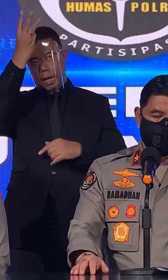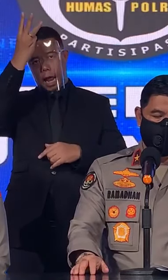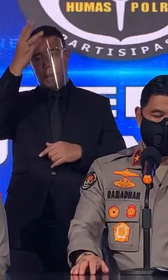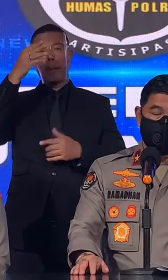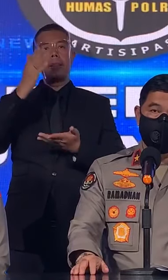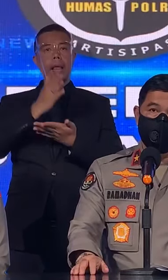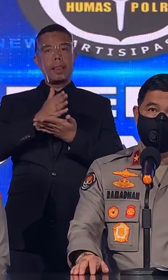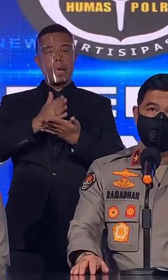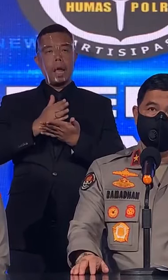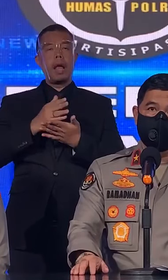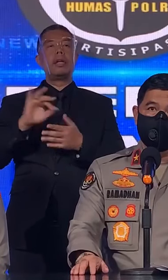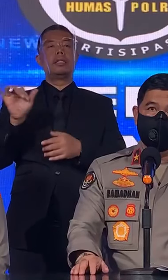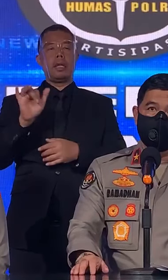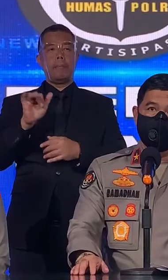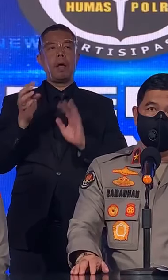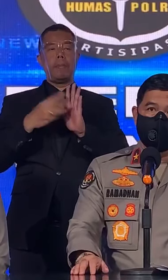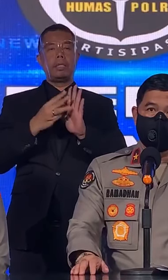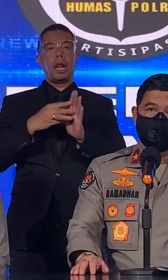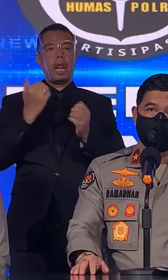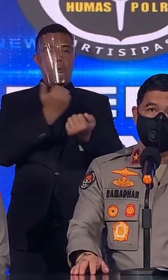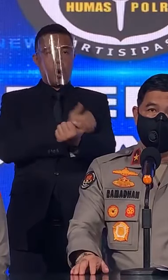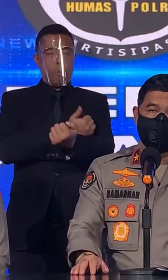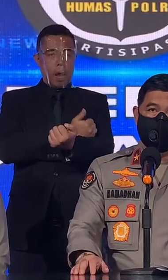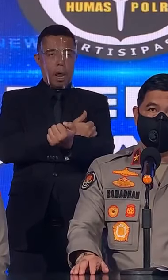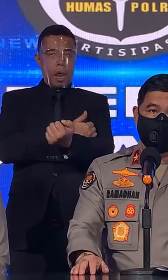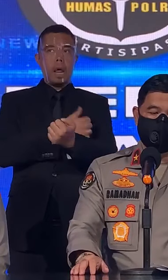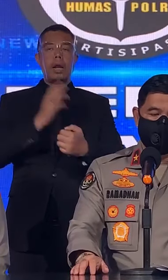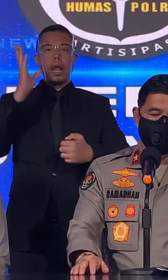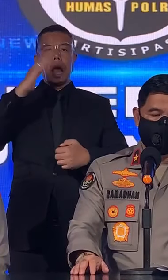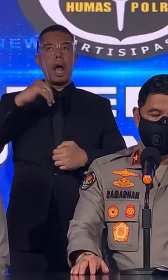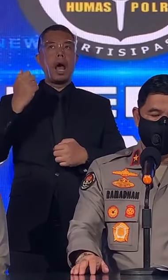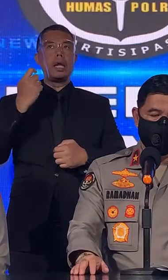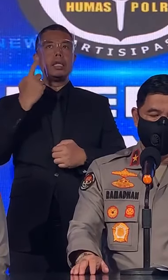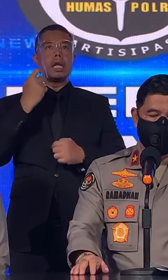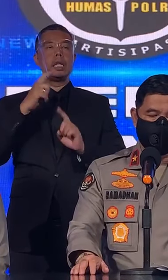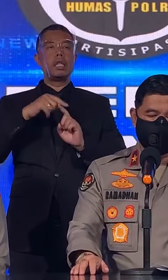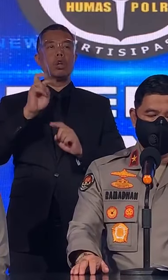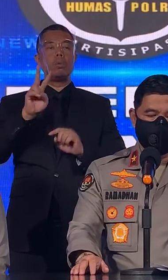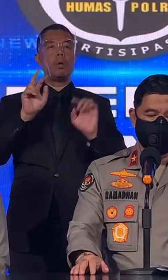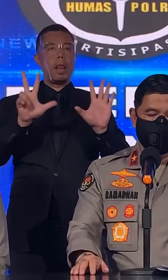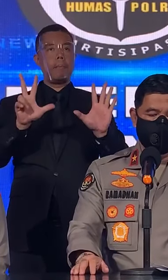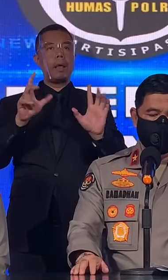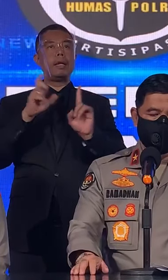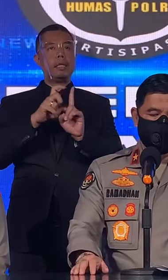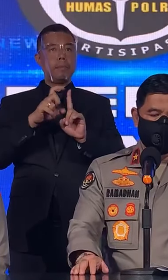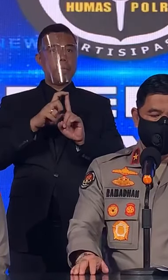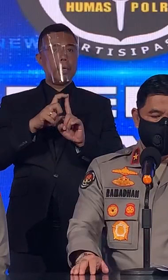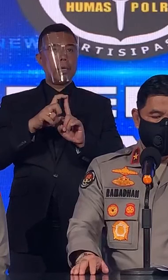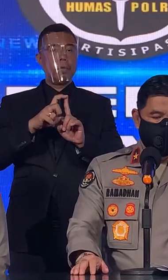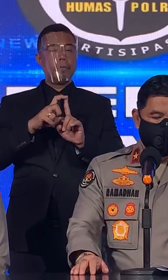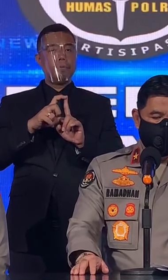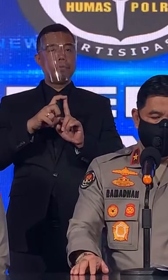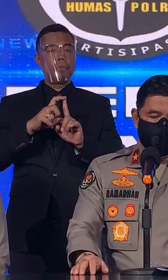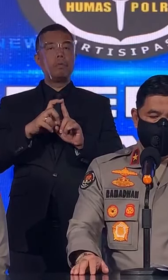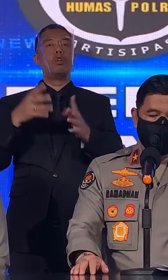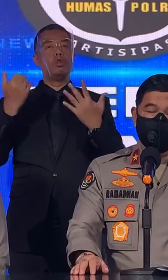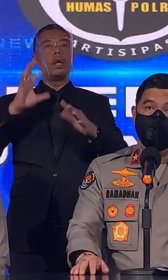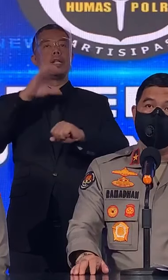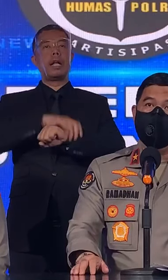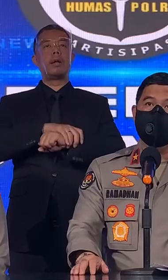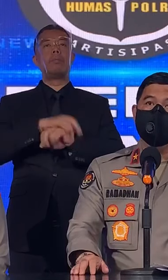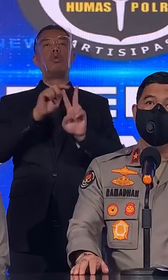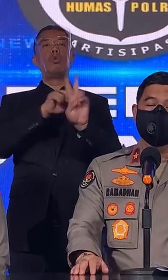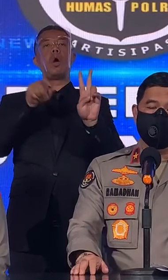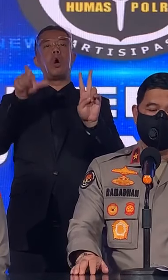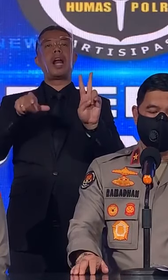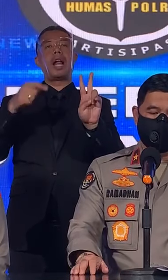kasusnya juga narkoba, di hari Selasa tanggal 28 Desember, telah ditangkap